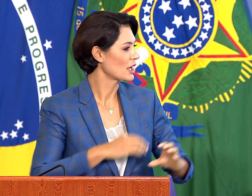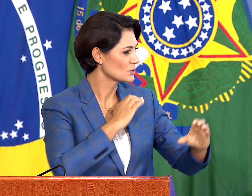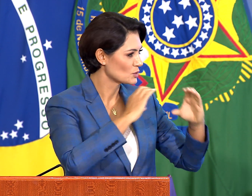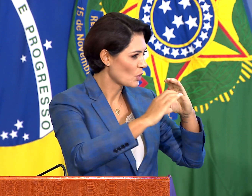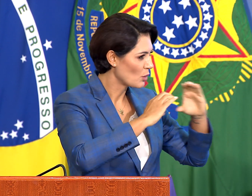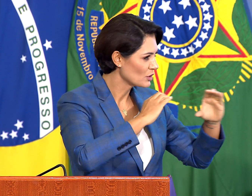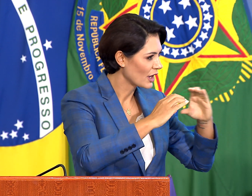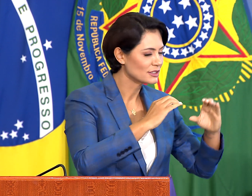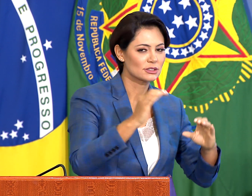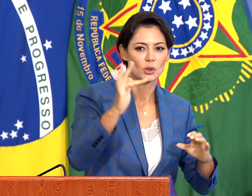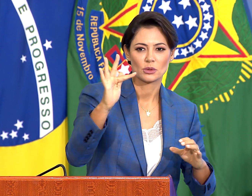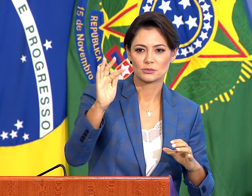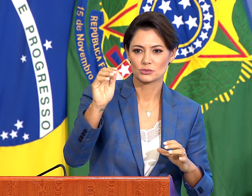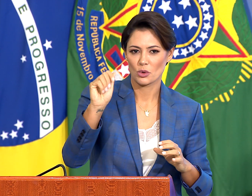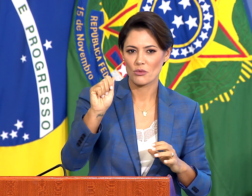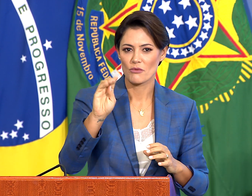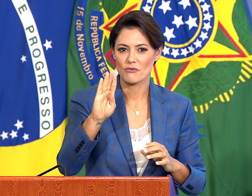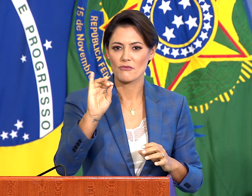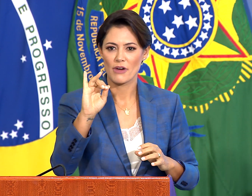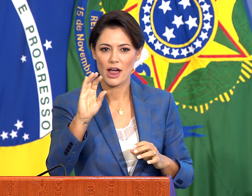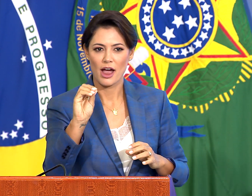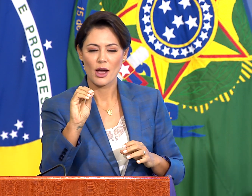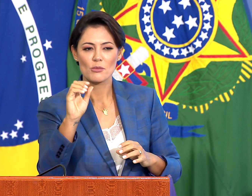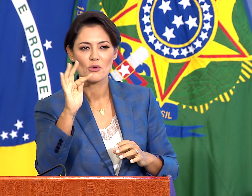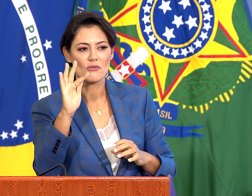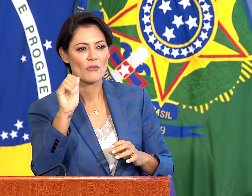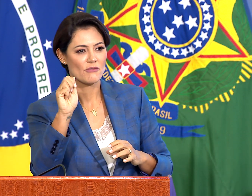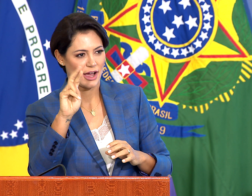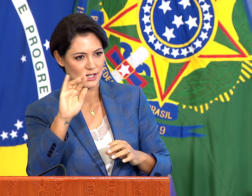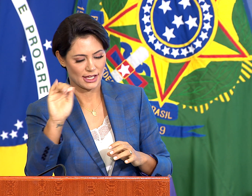assim como ao Ministro da Comunicação, Fábio Farias,